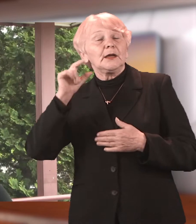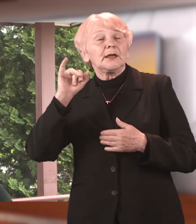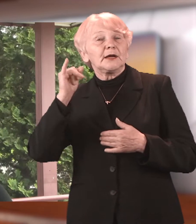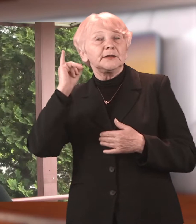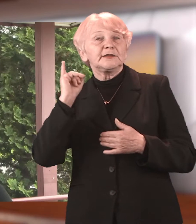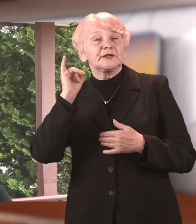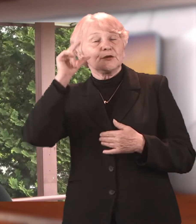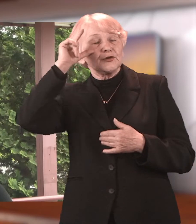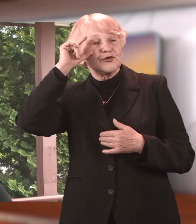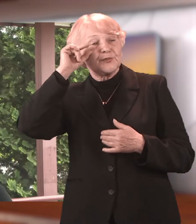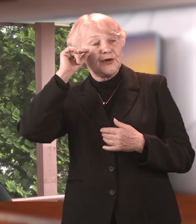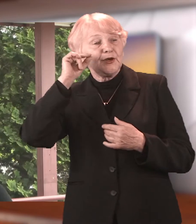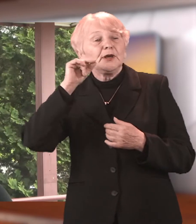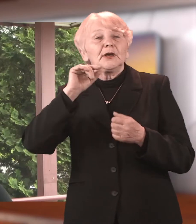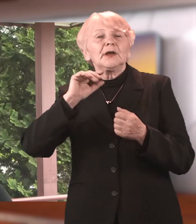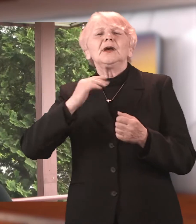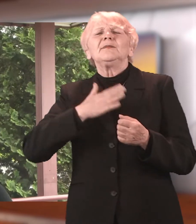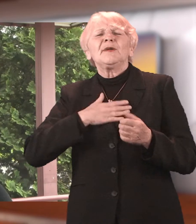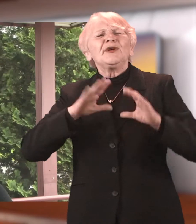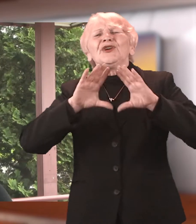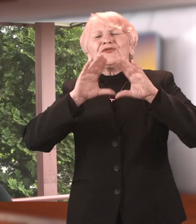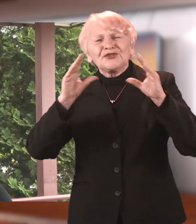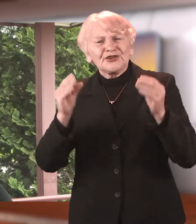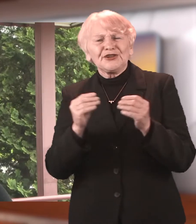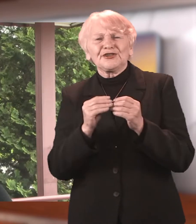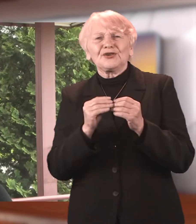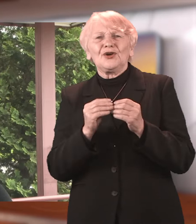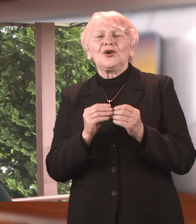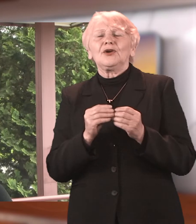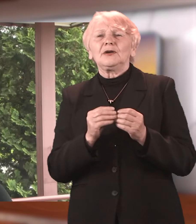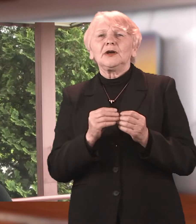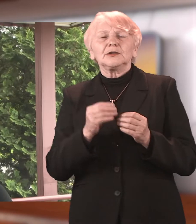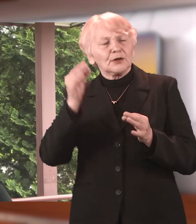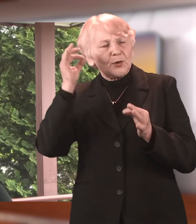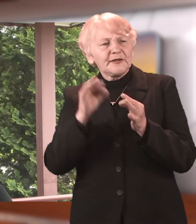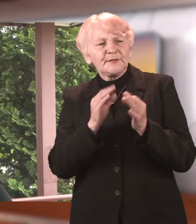Także pełny zakres na poziomie właściwie klinicznym.